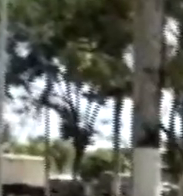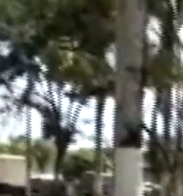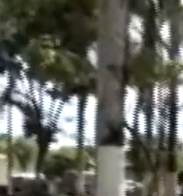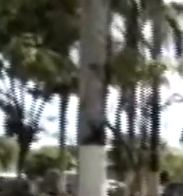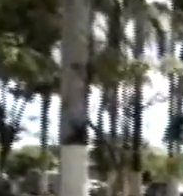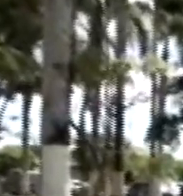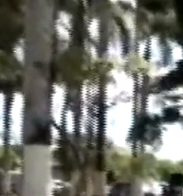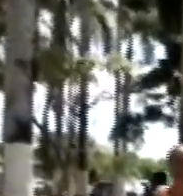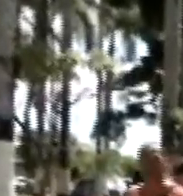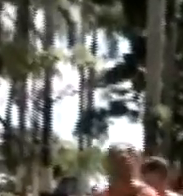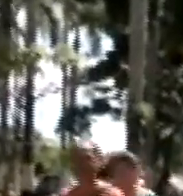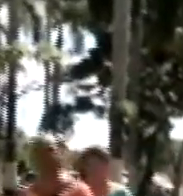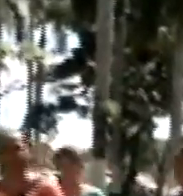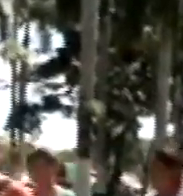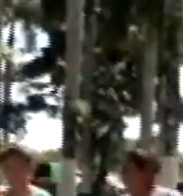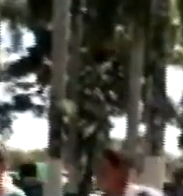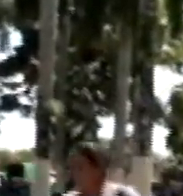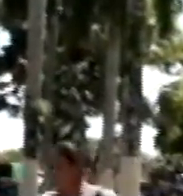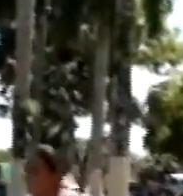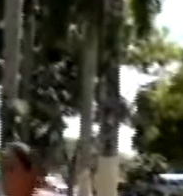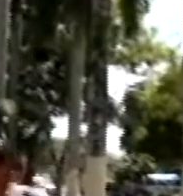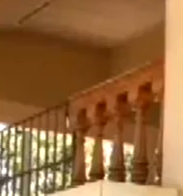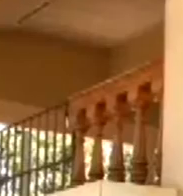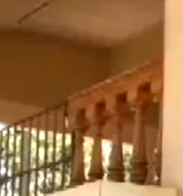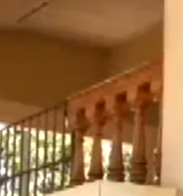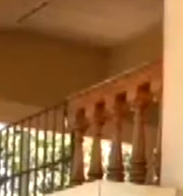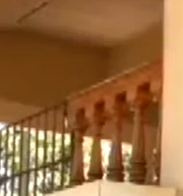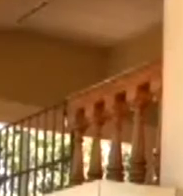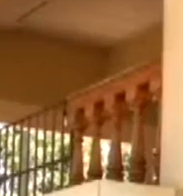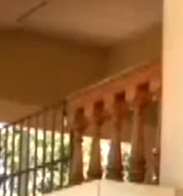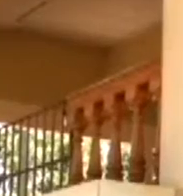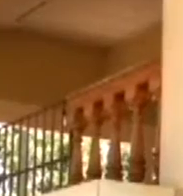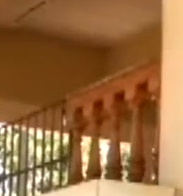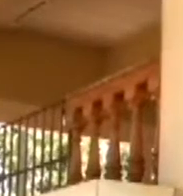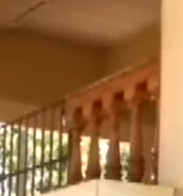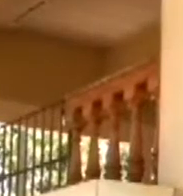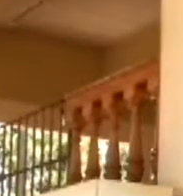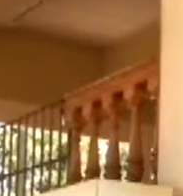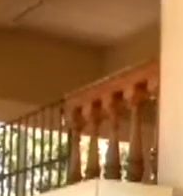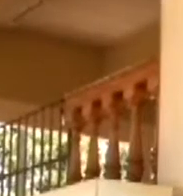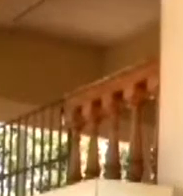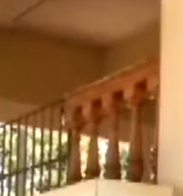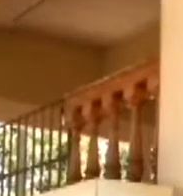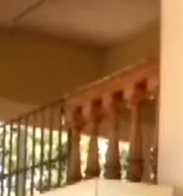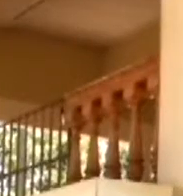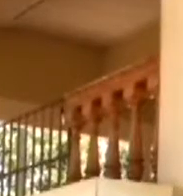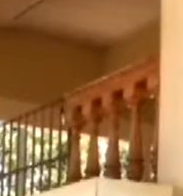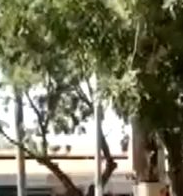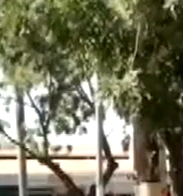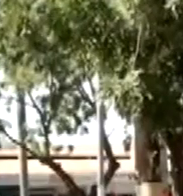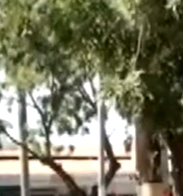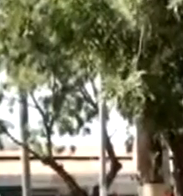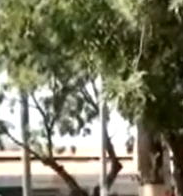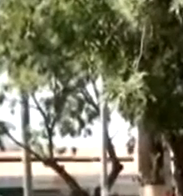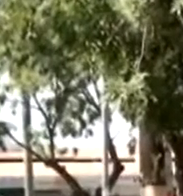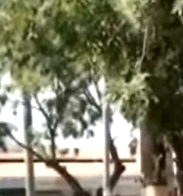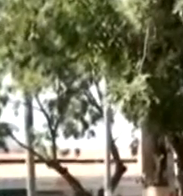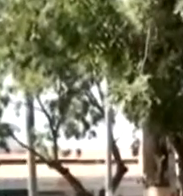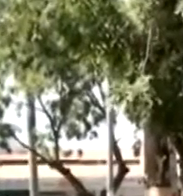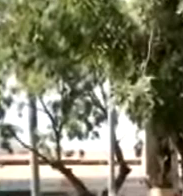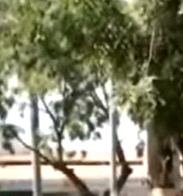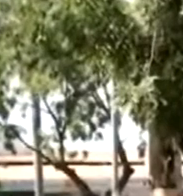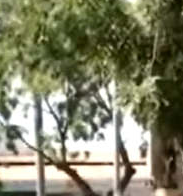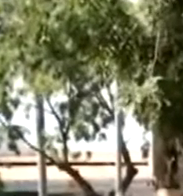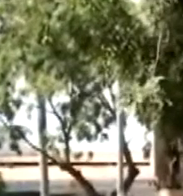Asuntos Políticos y Diálogo Ciudadano, Juan Alfaro, el Presidente Ejecutivo del Instituto de Desarrollo Rural, quienes se encargaron de la